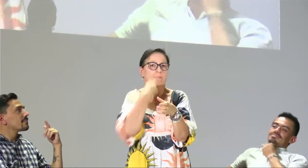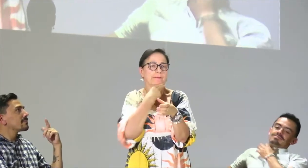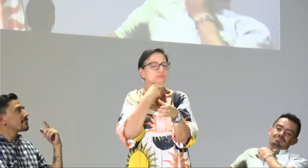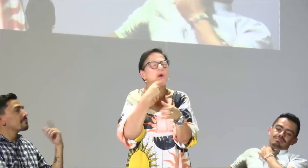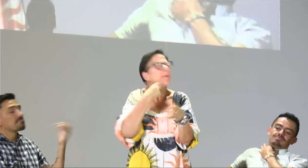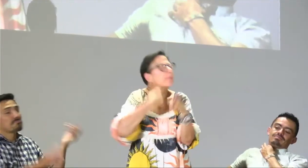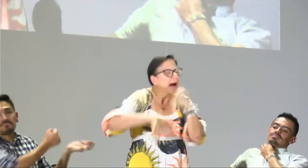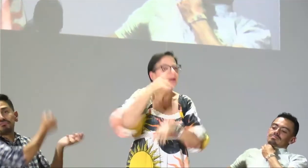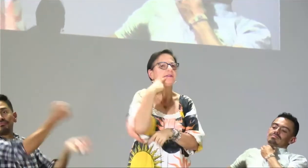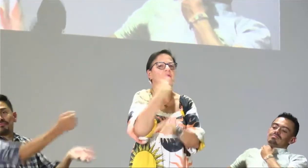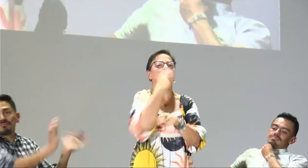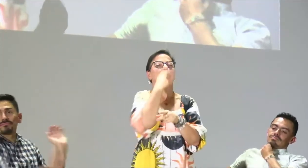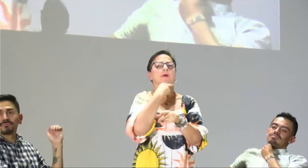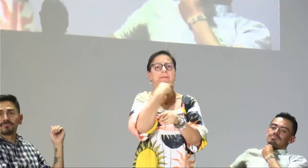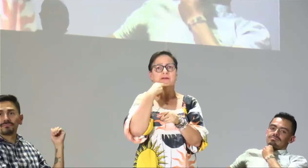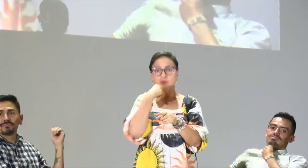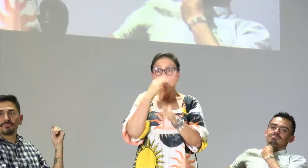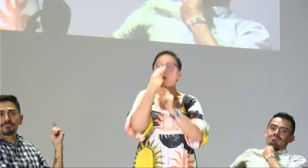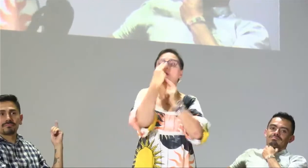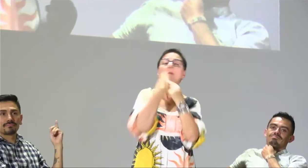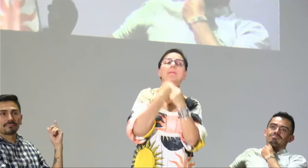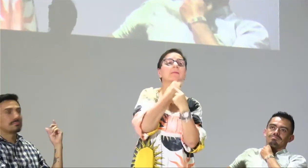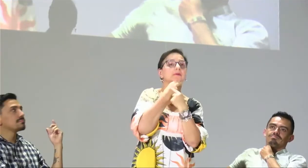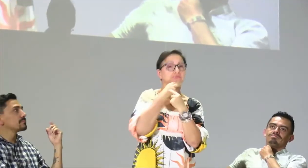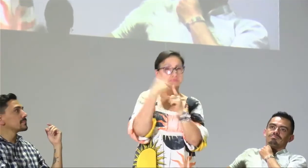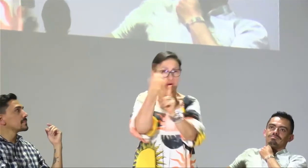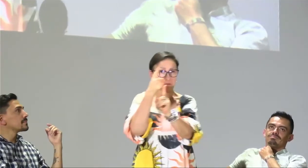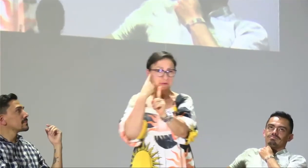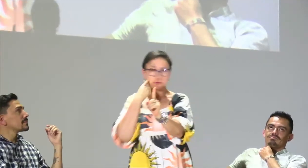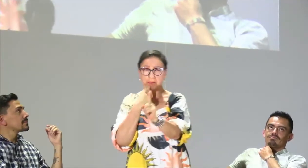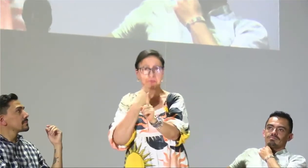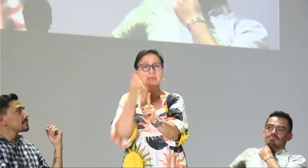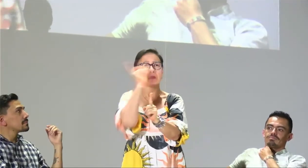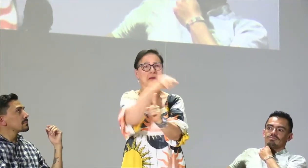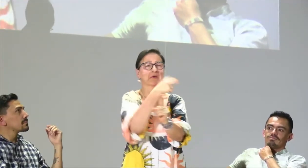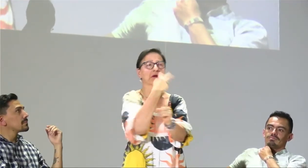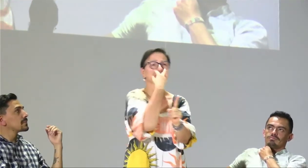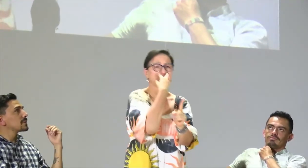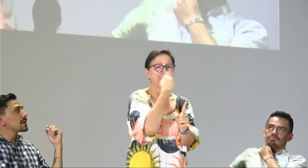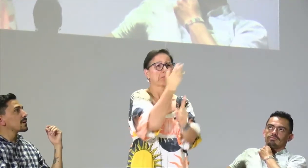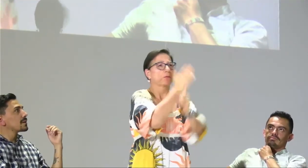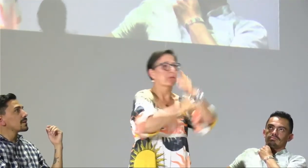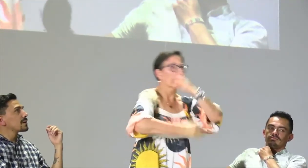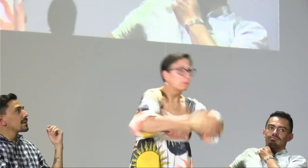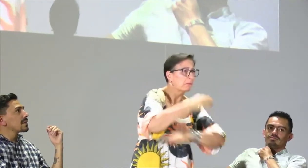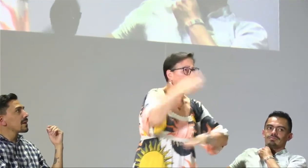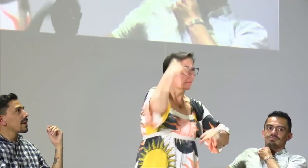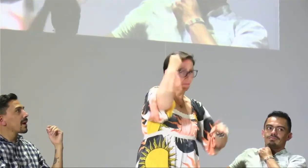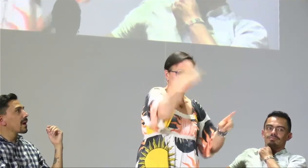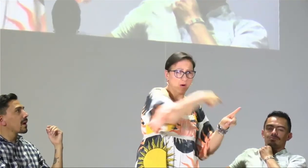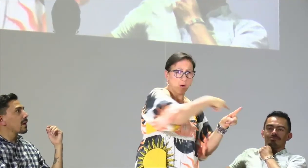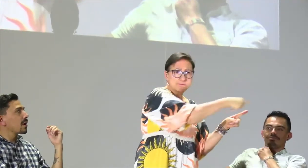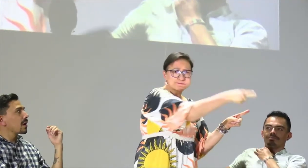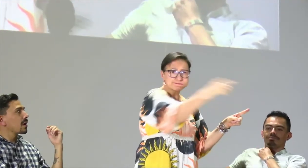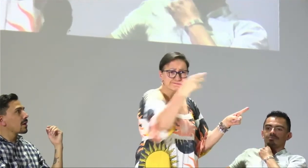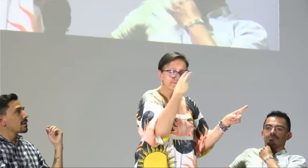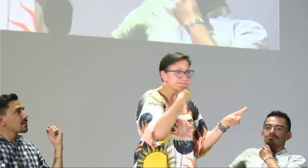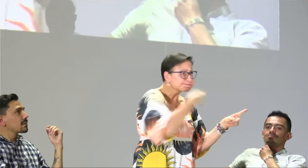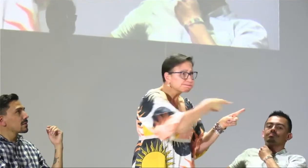compromiso los más comprometidos estén allí no solamente pensando en las personas sordas sino en